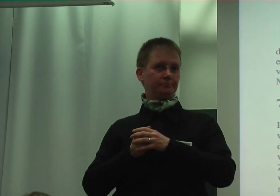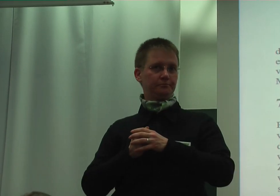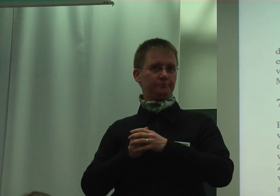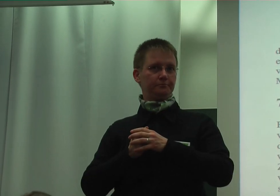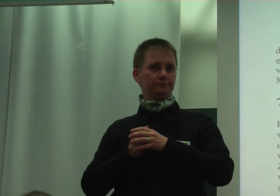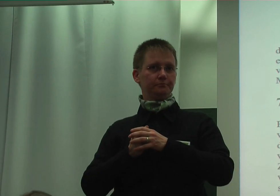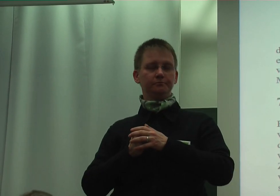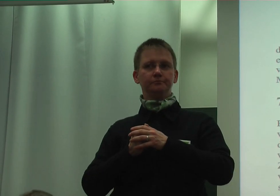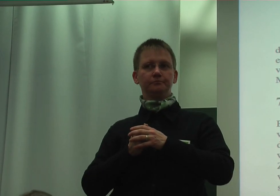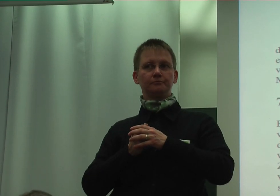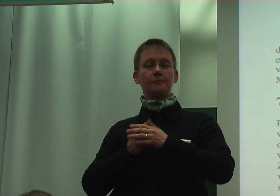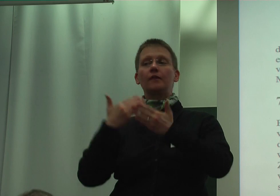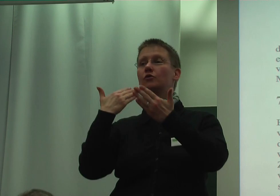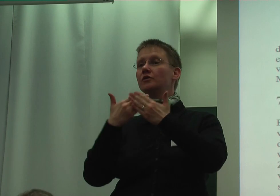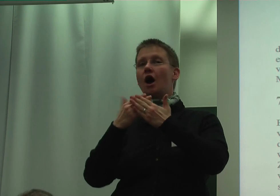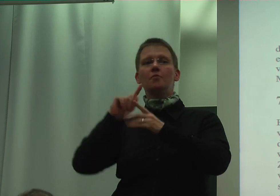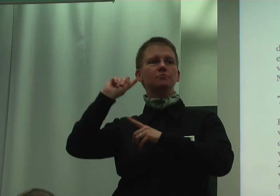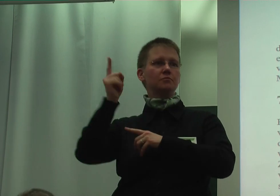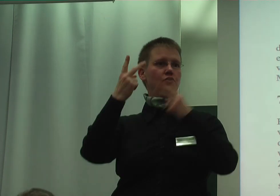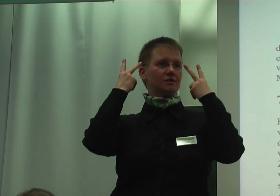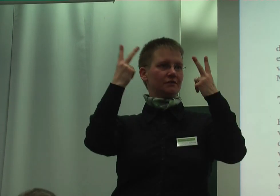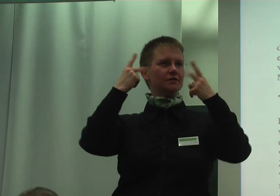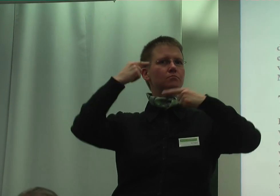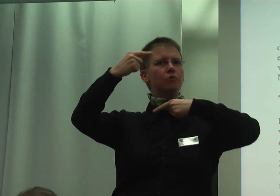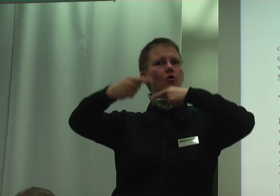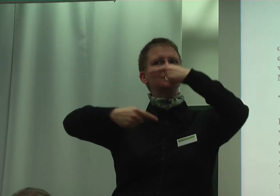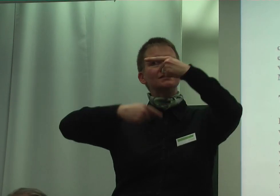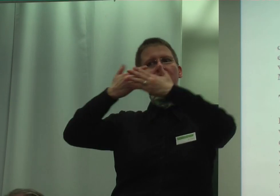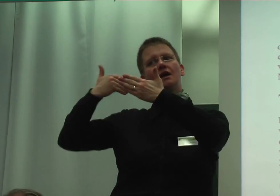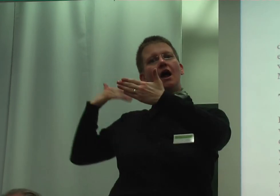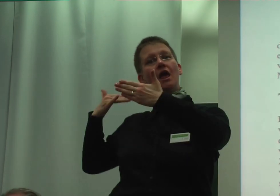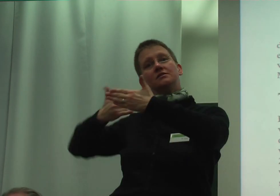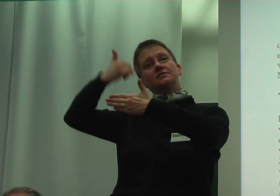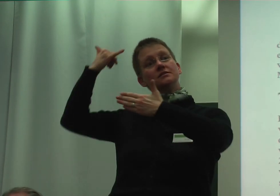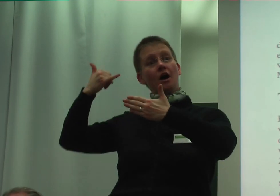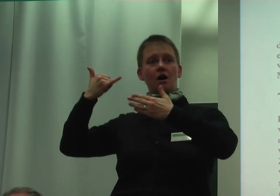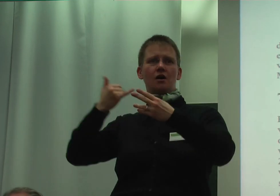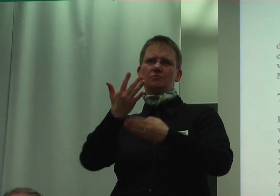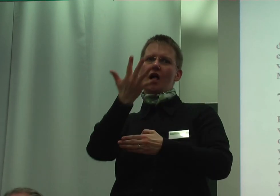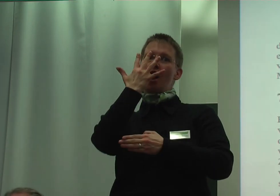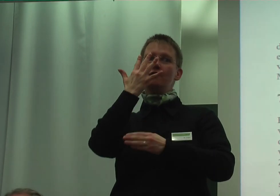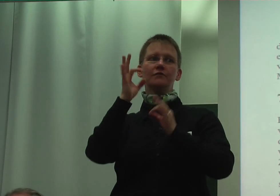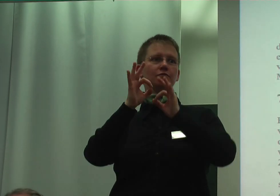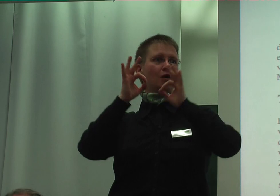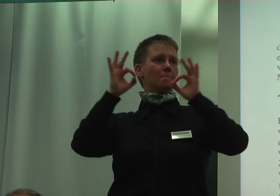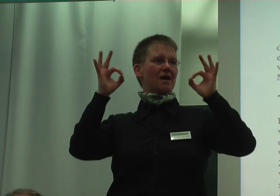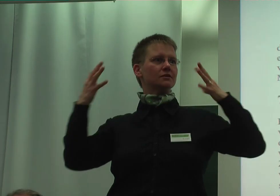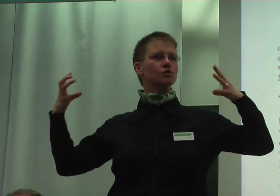Es ist daher besonders wichtig, dass sich der Prozess in den letzten Jahren deutlich verbreitet, dass das Zusammenarbeiten